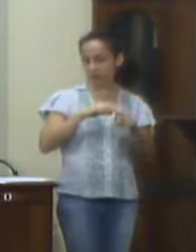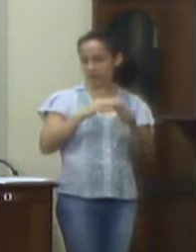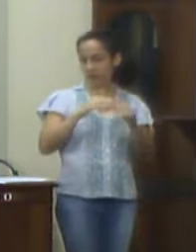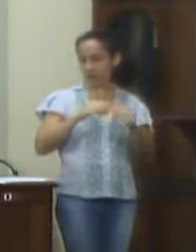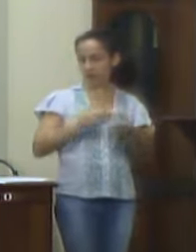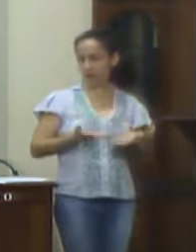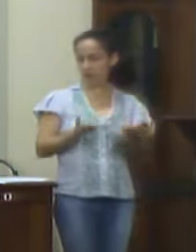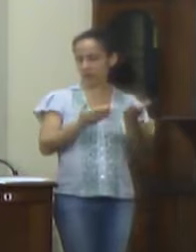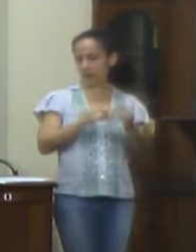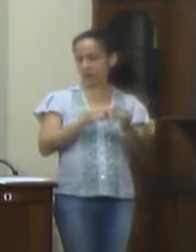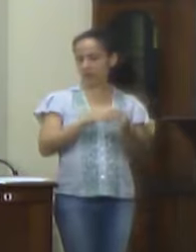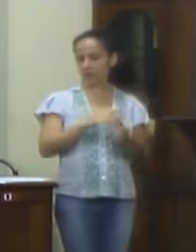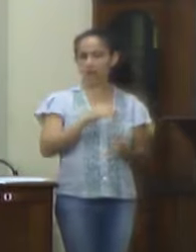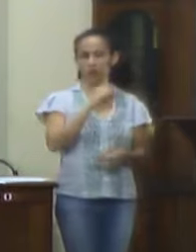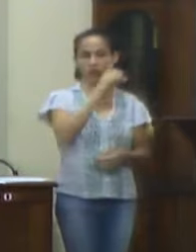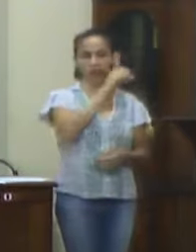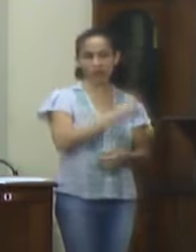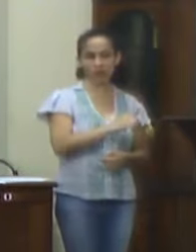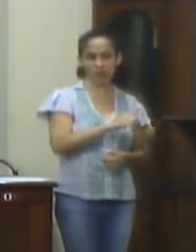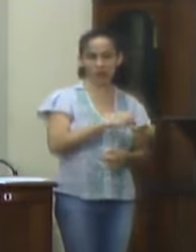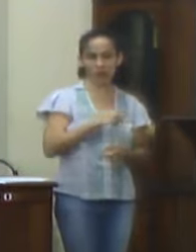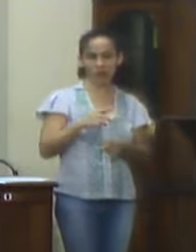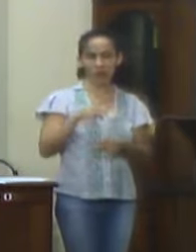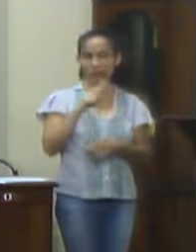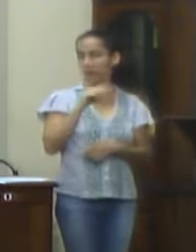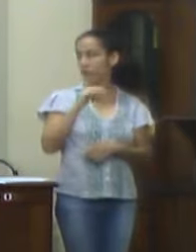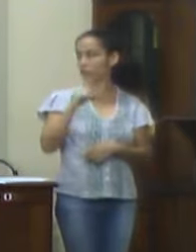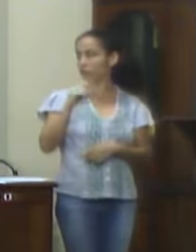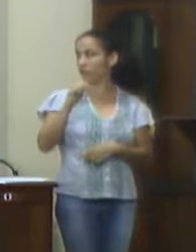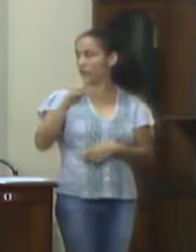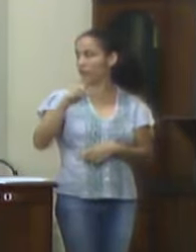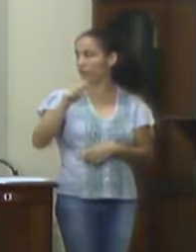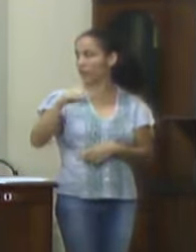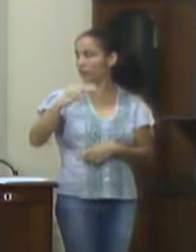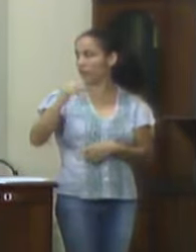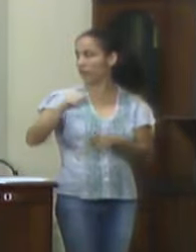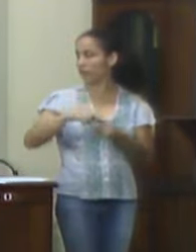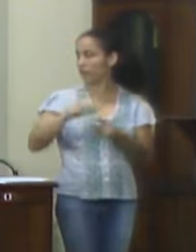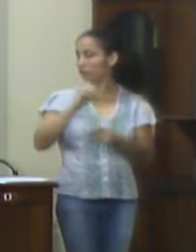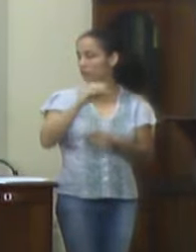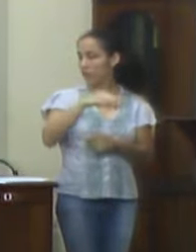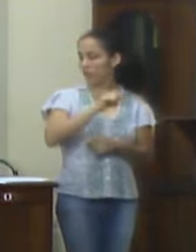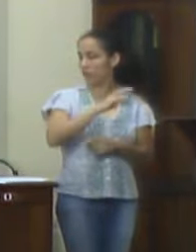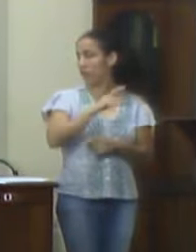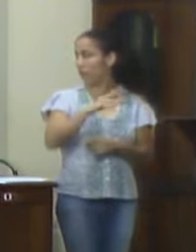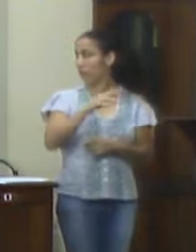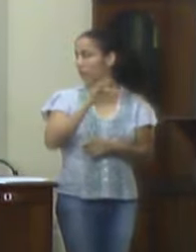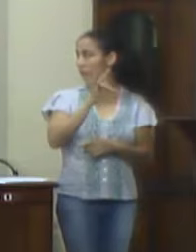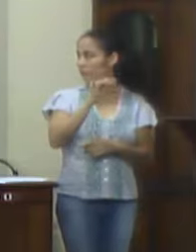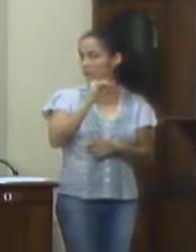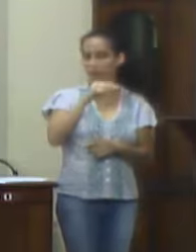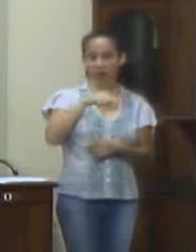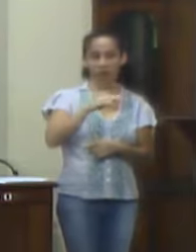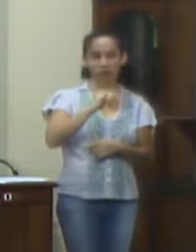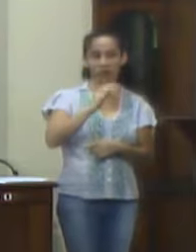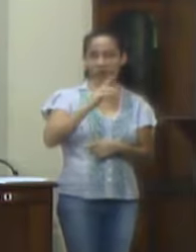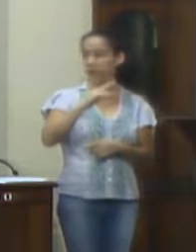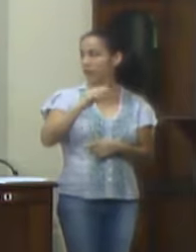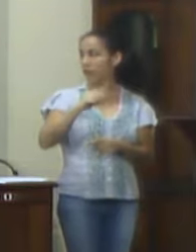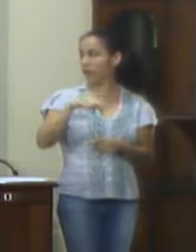presente indicação ao diretor da Vigilância Ambiental e Saúde, senhor Omar Figueira Neto, solicitando